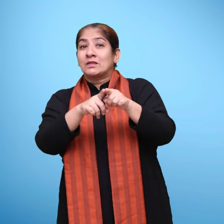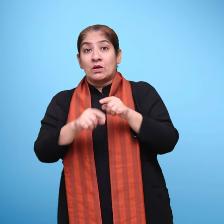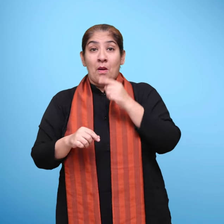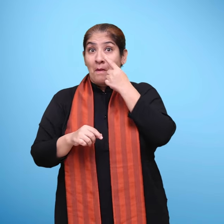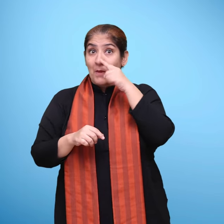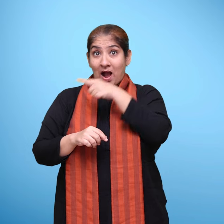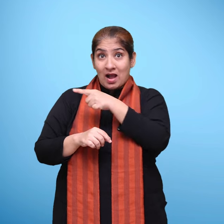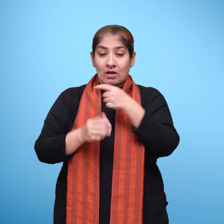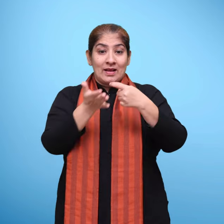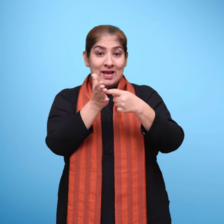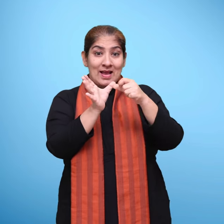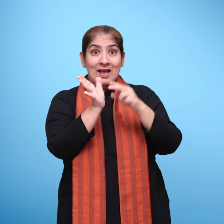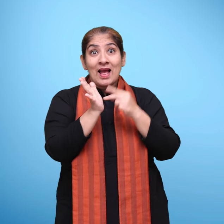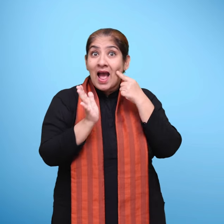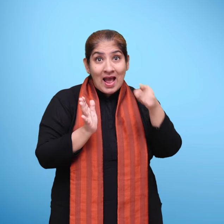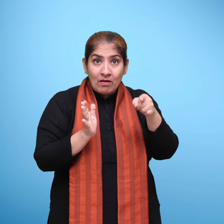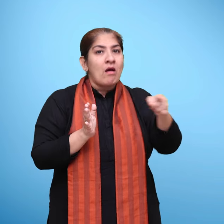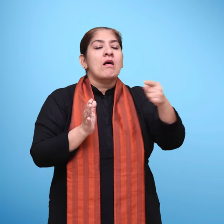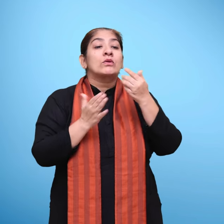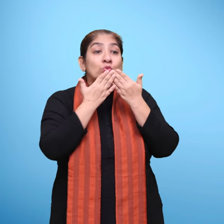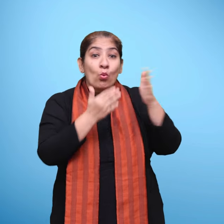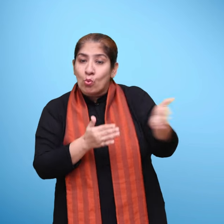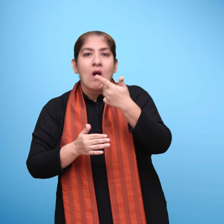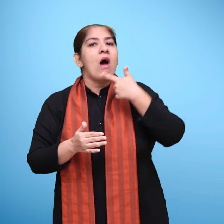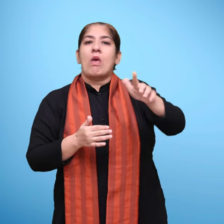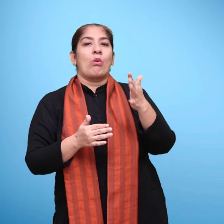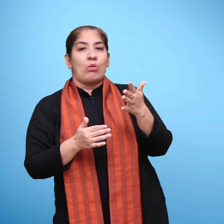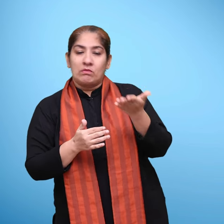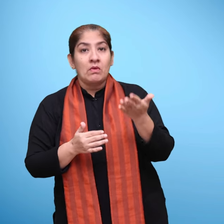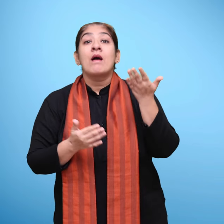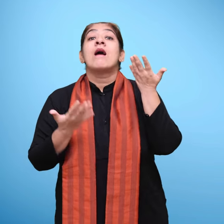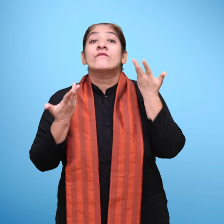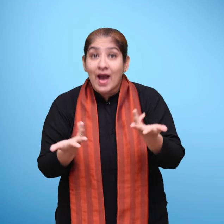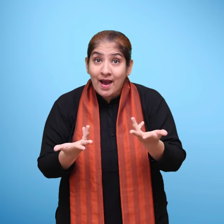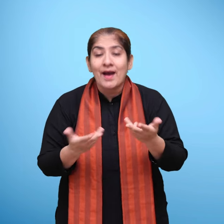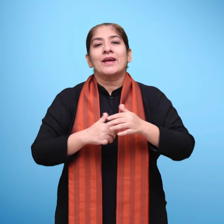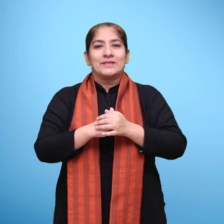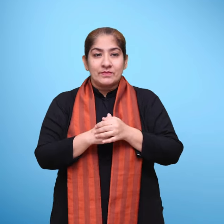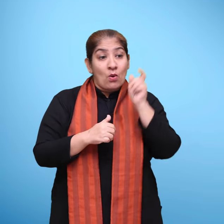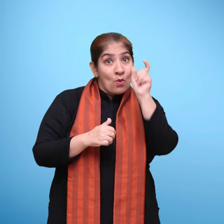मा ने रानी को स्कूल क्यों नहीं जाने दिया होगा, ऐसे प्रश्ण अनुमान लगाने में साह